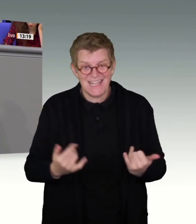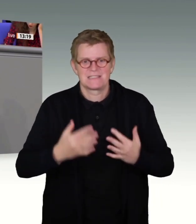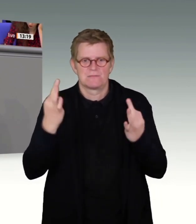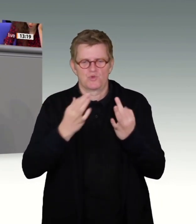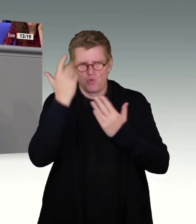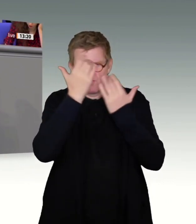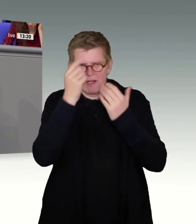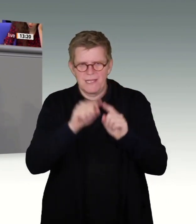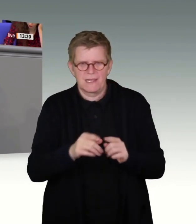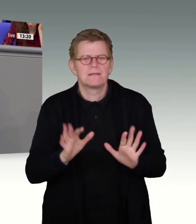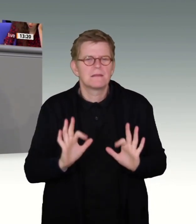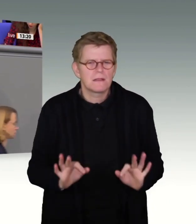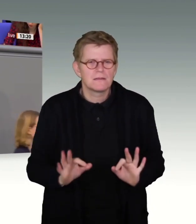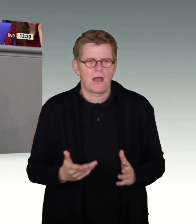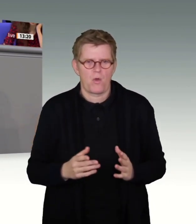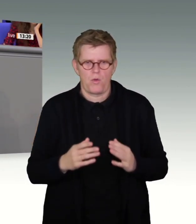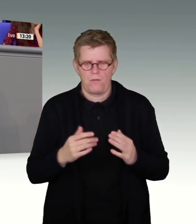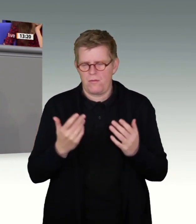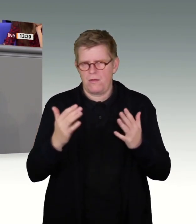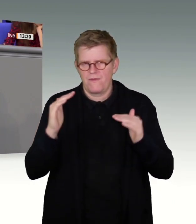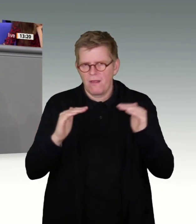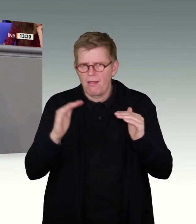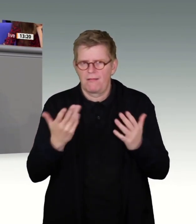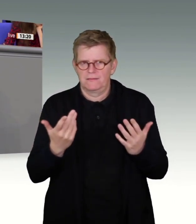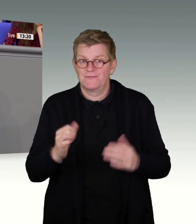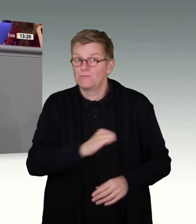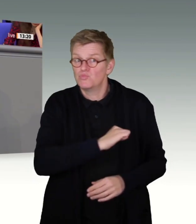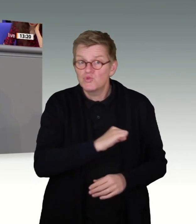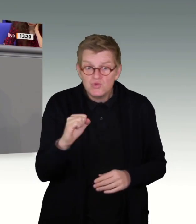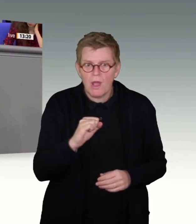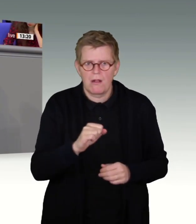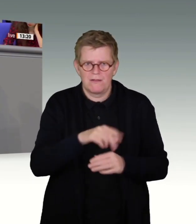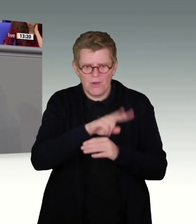und keinen Schnellschuss der Anhänger eines Überwachungsstaates.